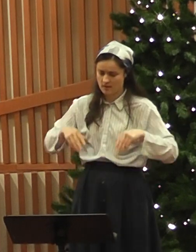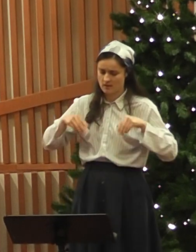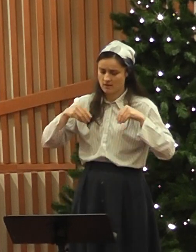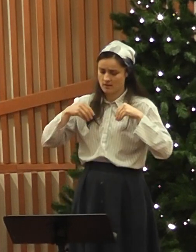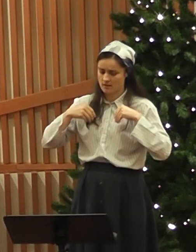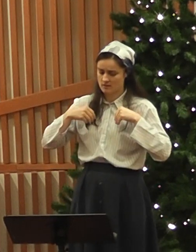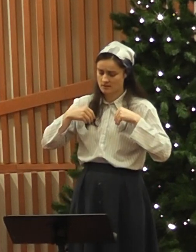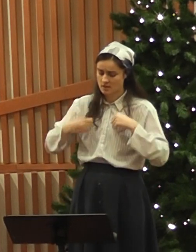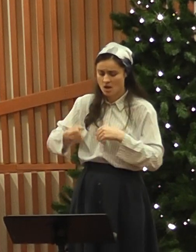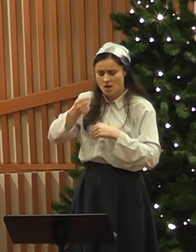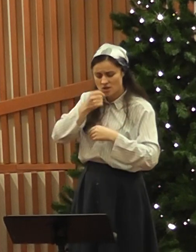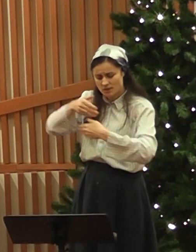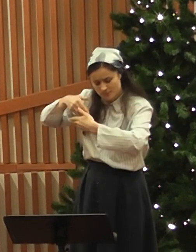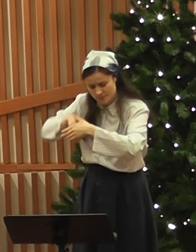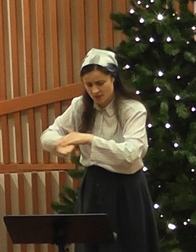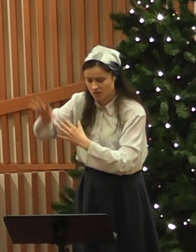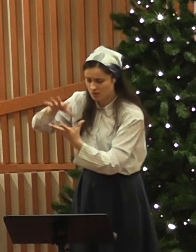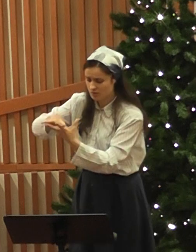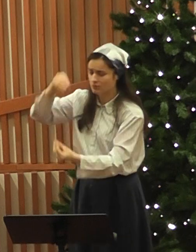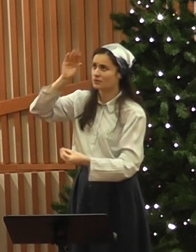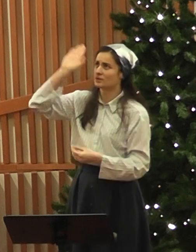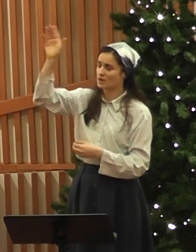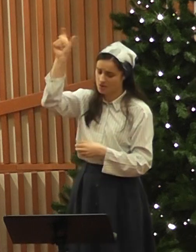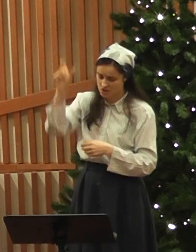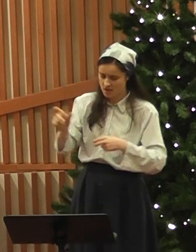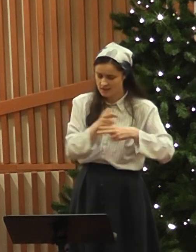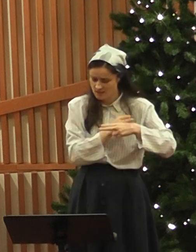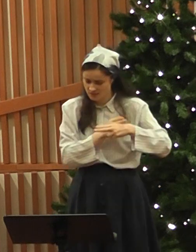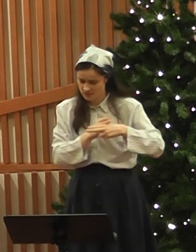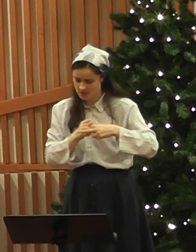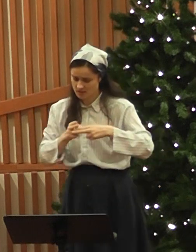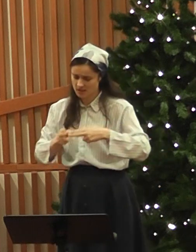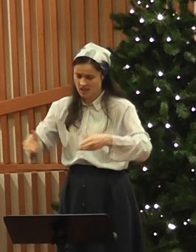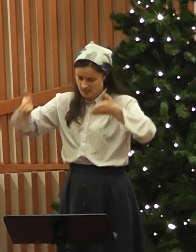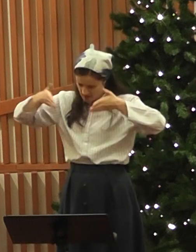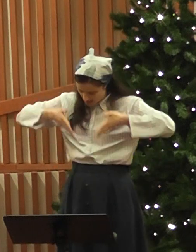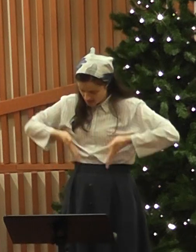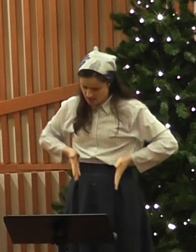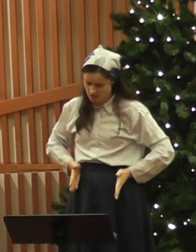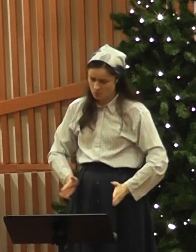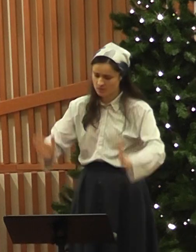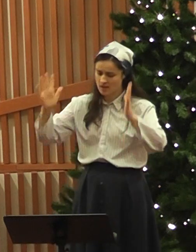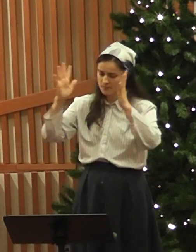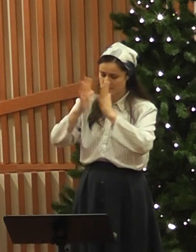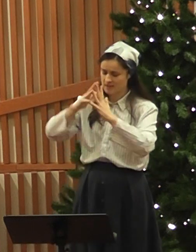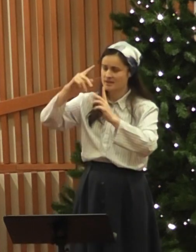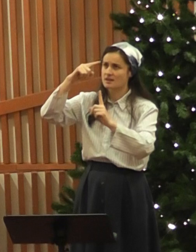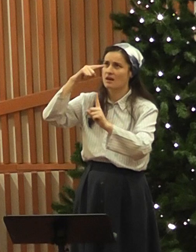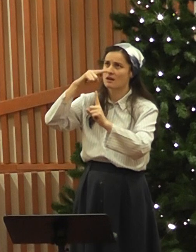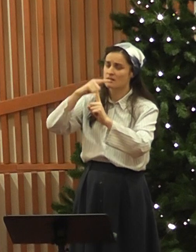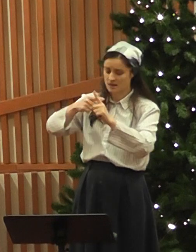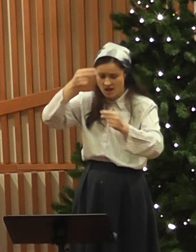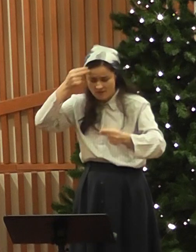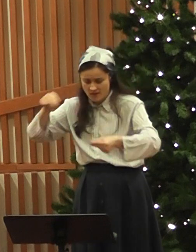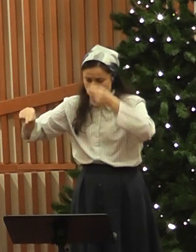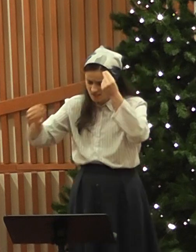Mântuirea o primesc și prin Duhul, cel sfânt,